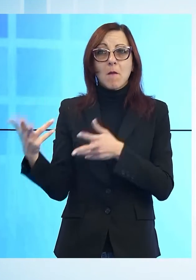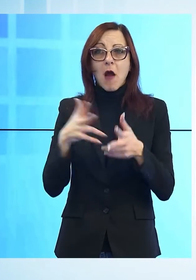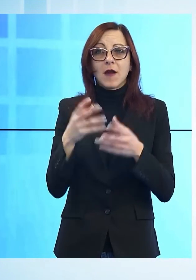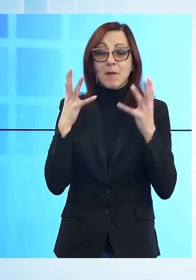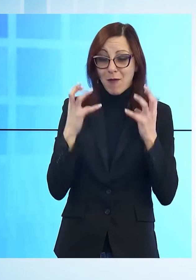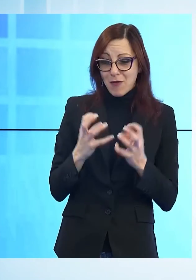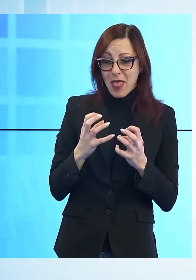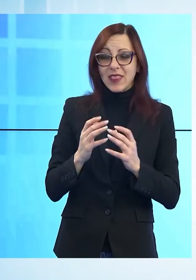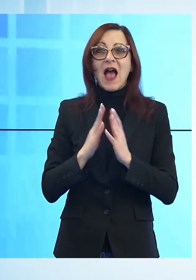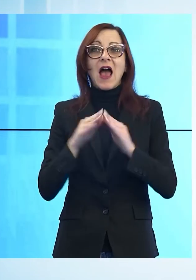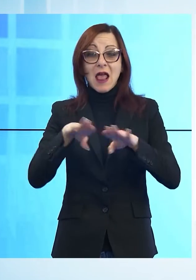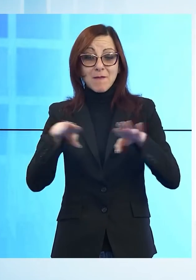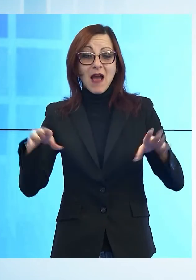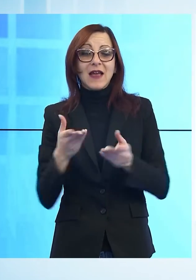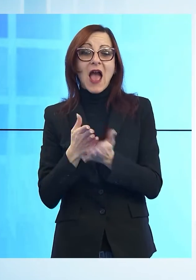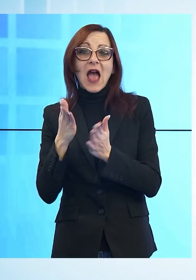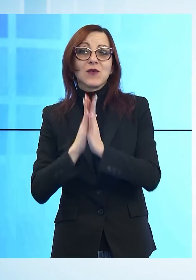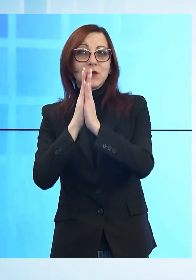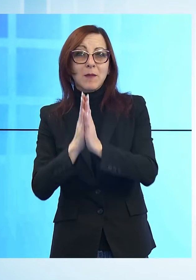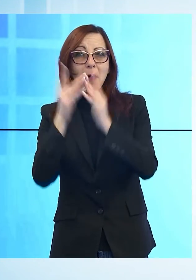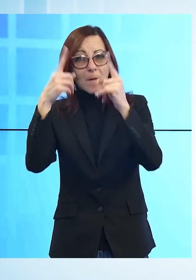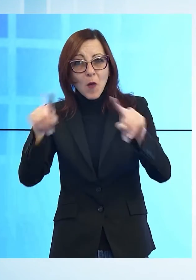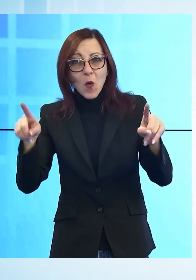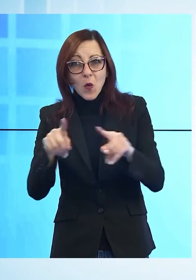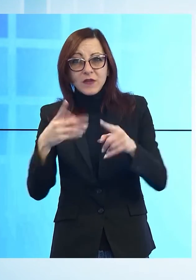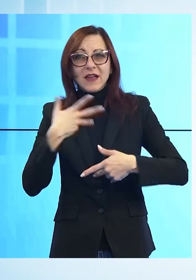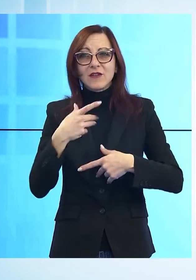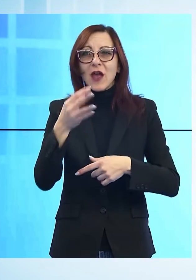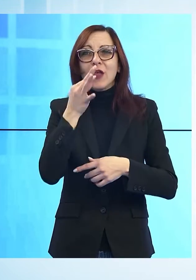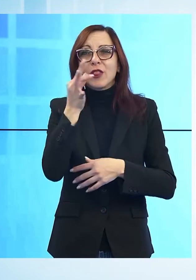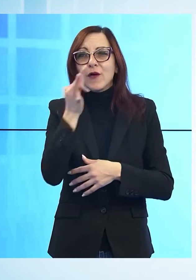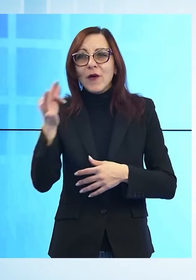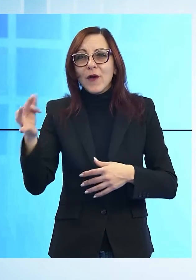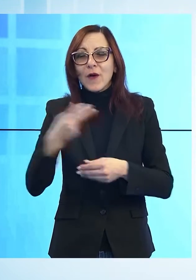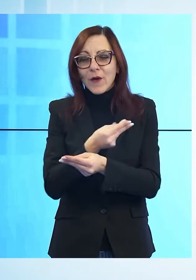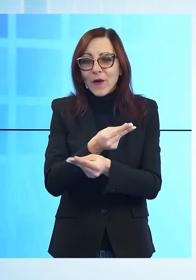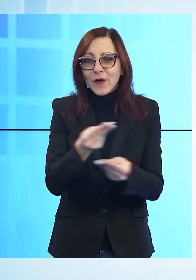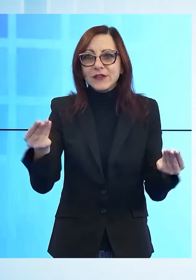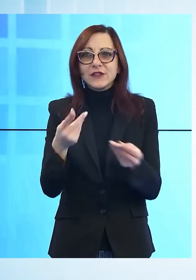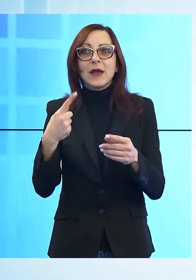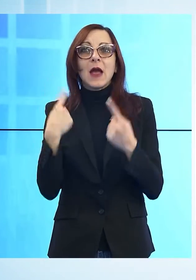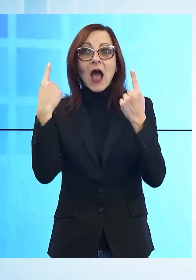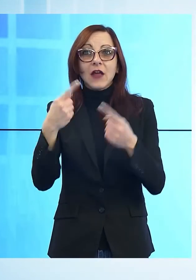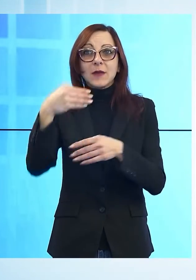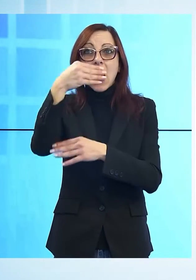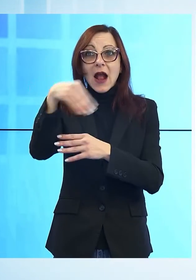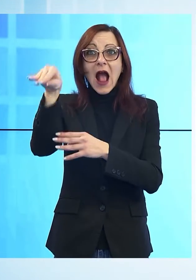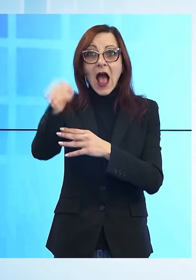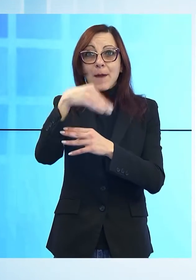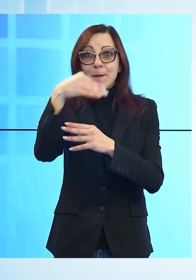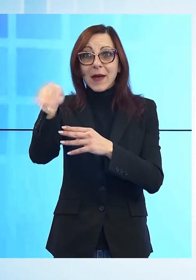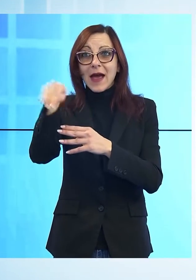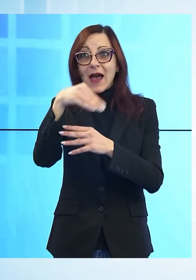parrocchie, poi un po' di musica, dolci e aspettiamo anche i campanari dell'associazione Campanari